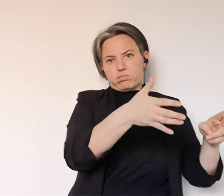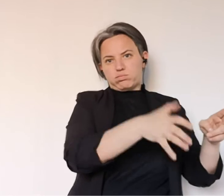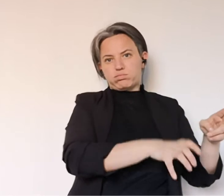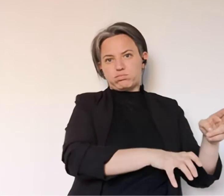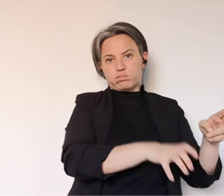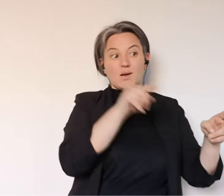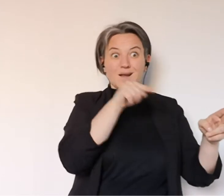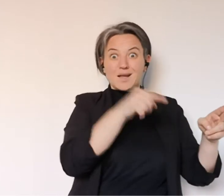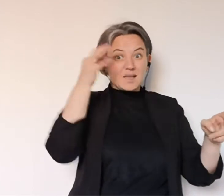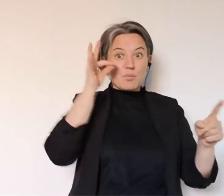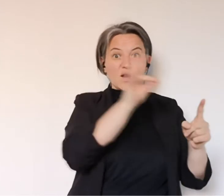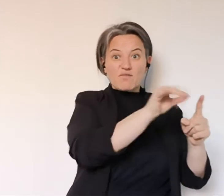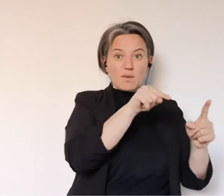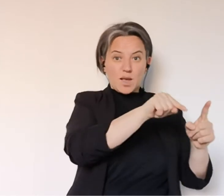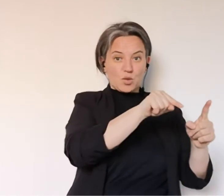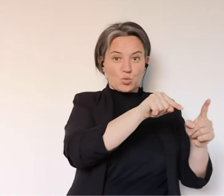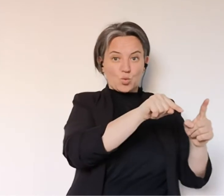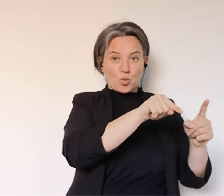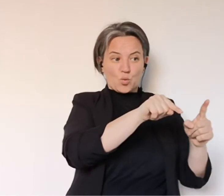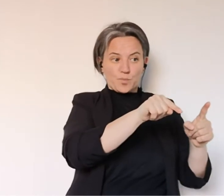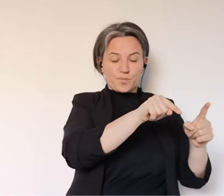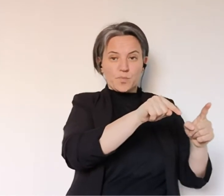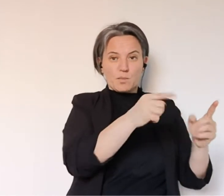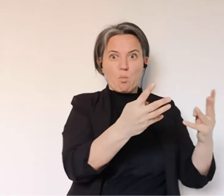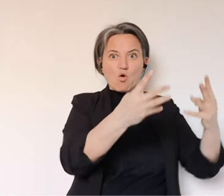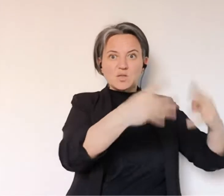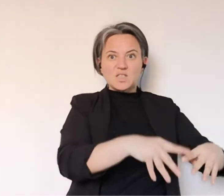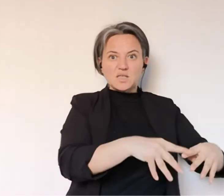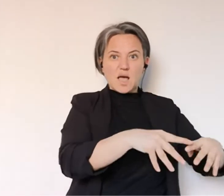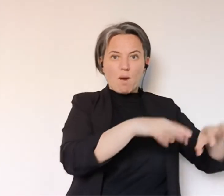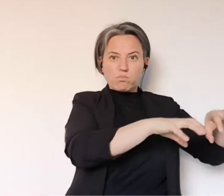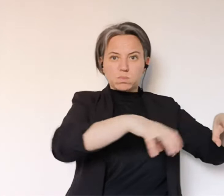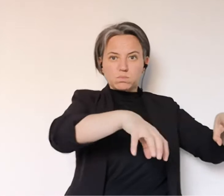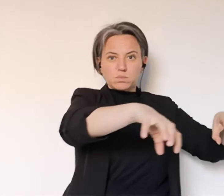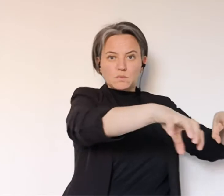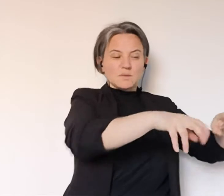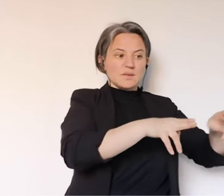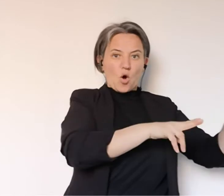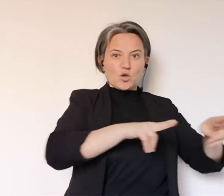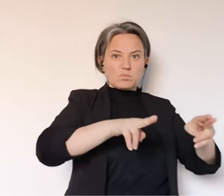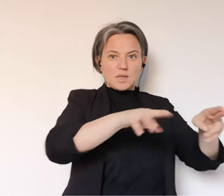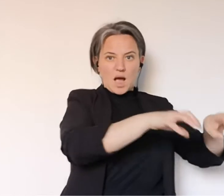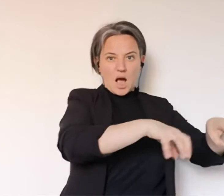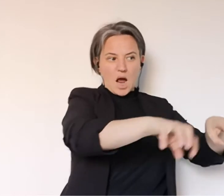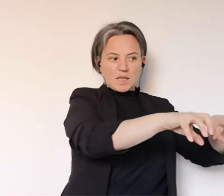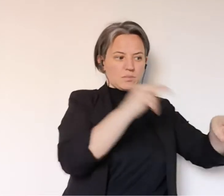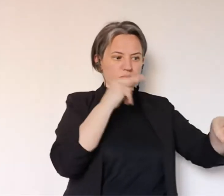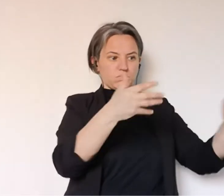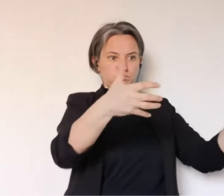momento in cui abbiamo sempre detto il punto di riferimento è quanto va sotto pressione il sistema